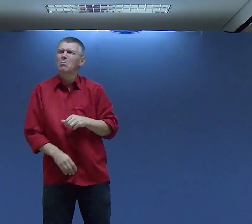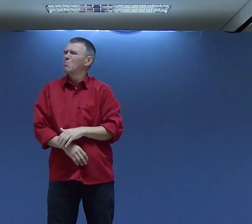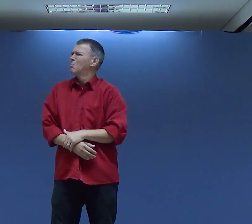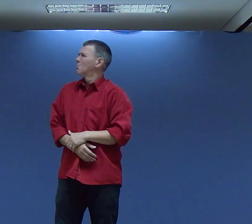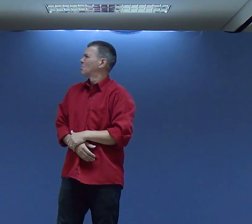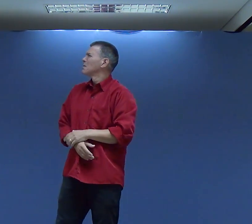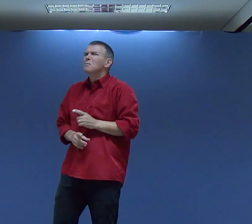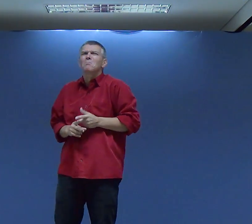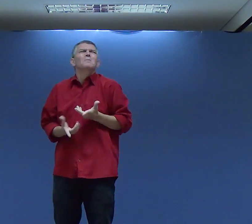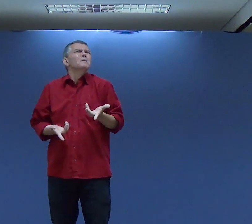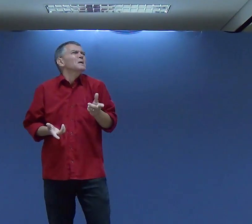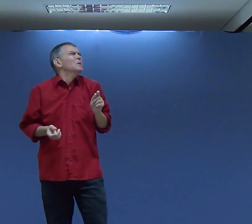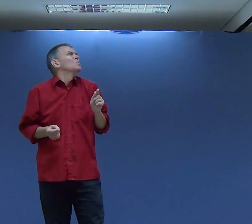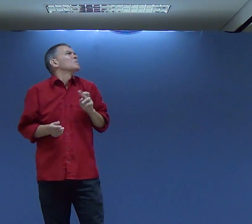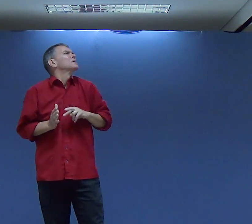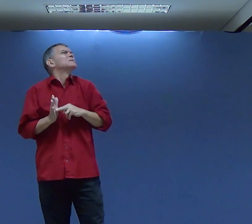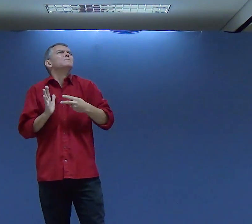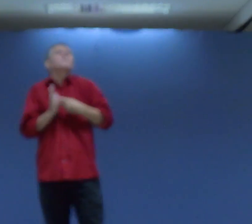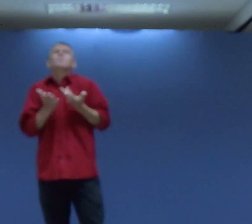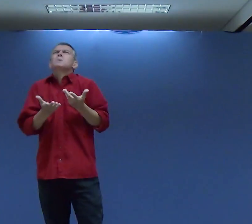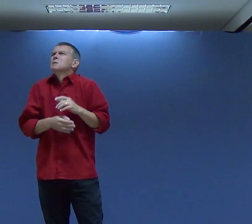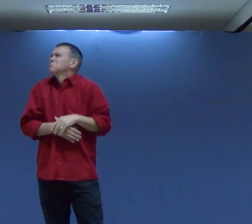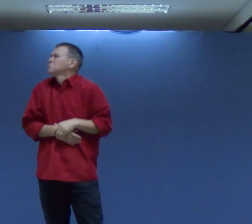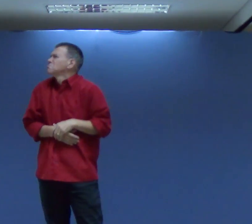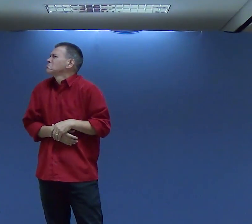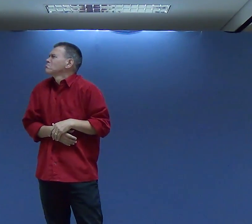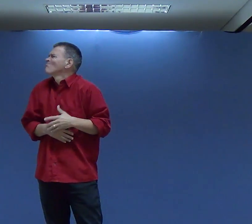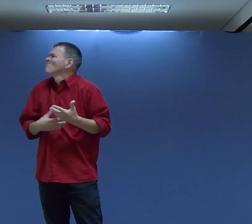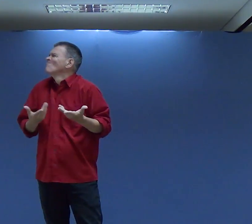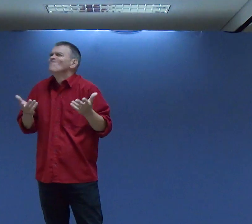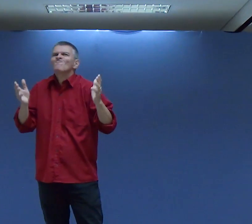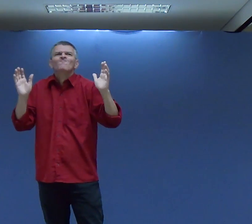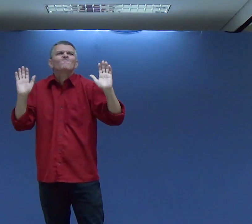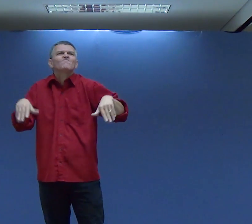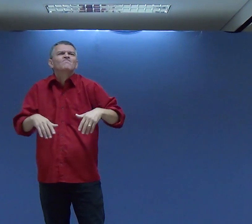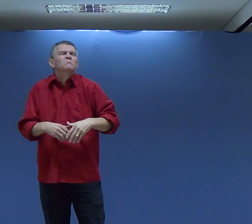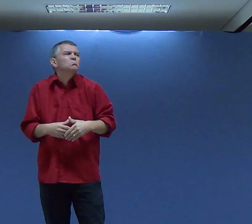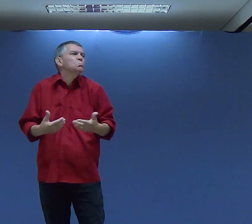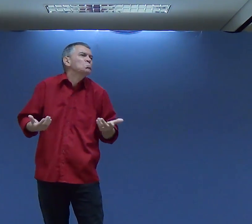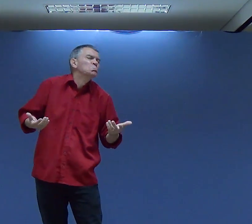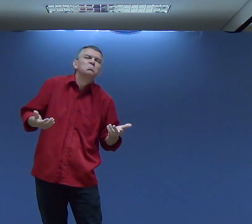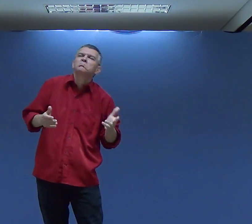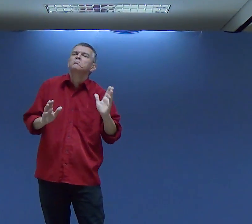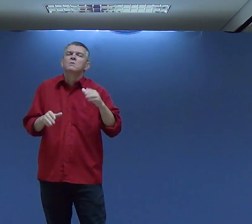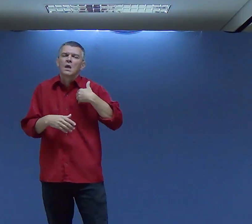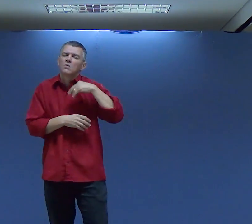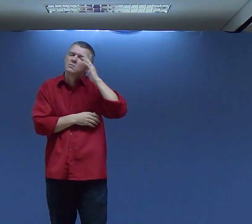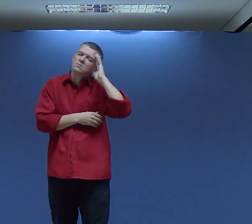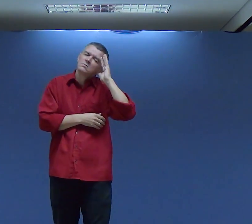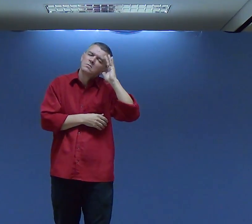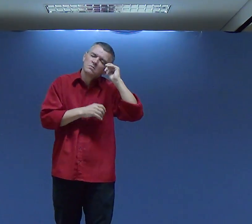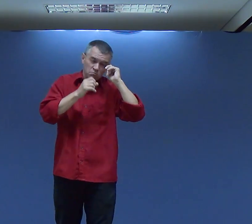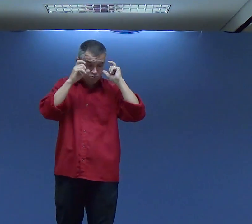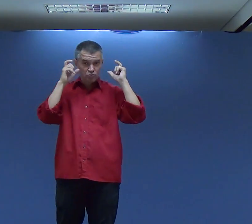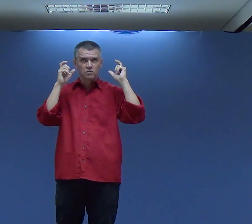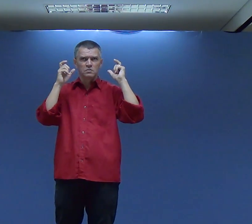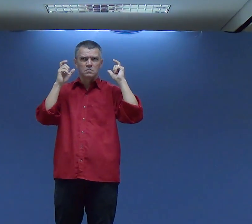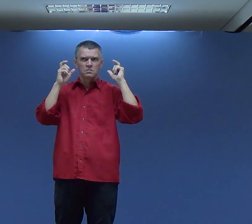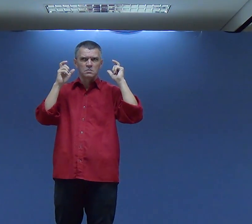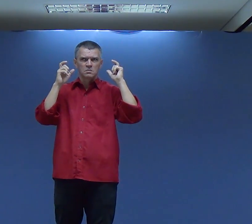dela Havia algo escuro E eu fiquei pensando O que significam essas três paredes Que eu me deparei E